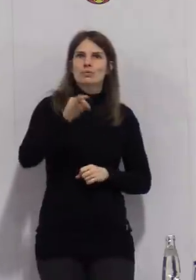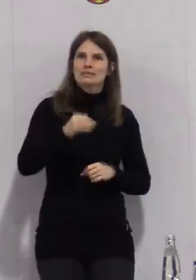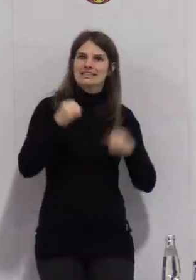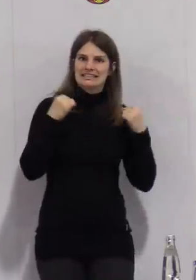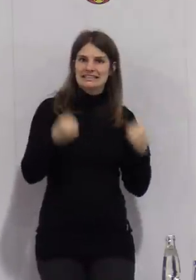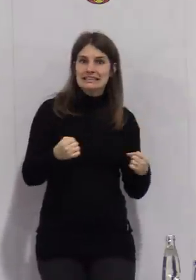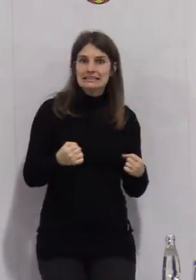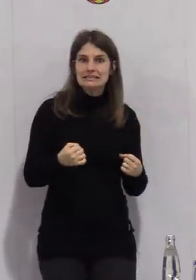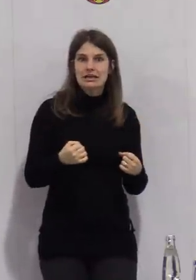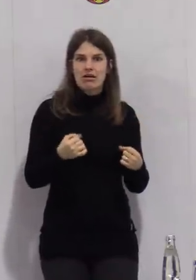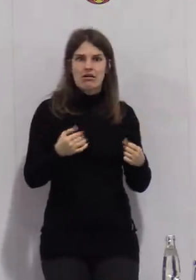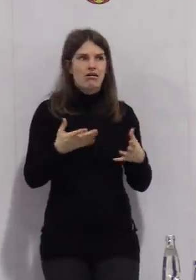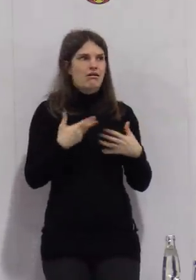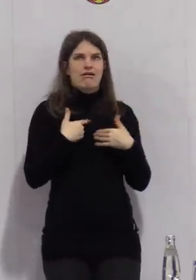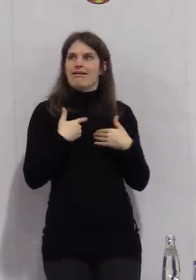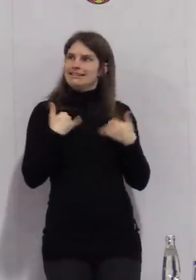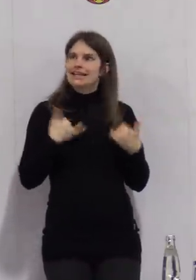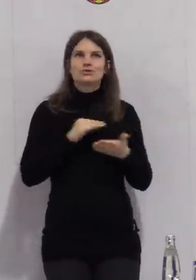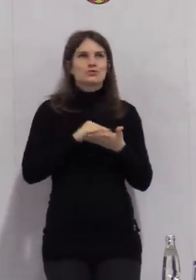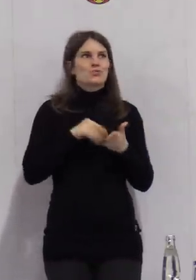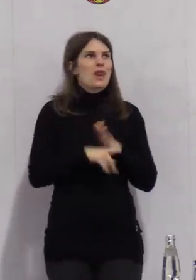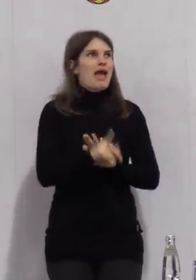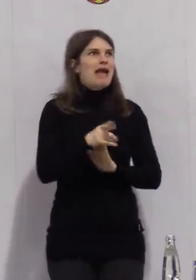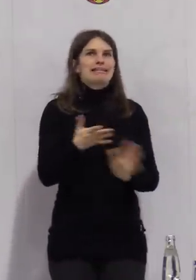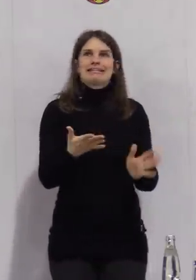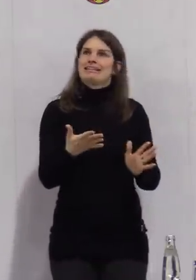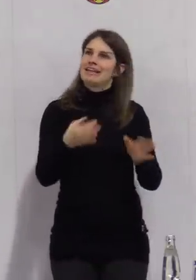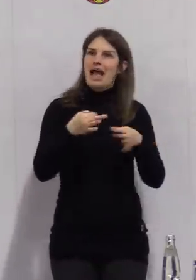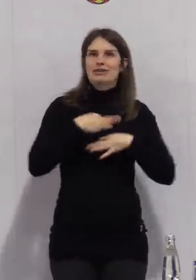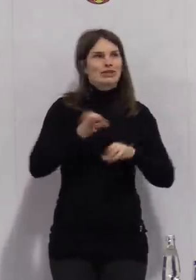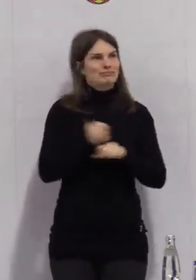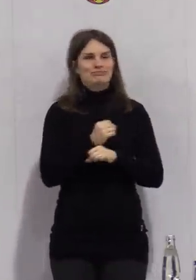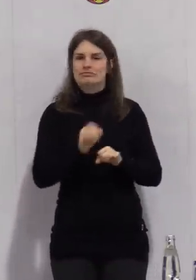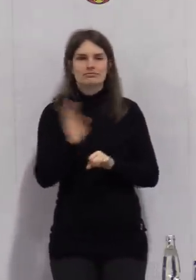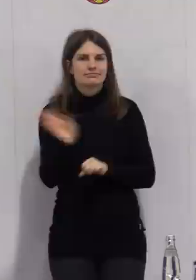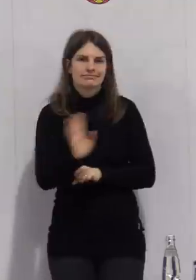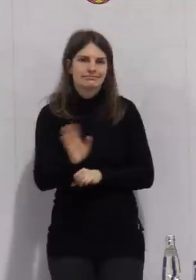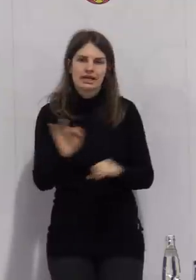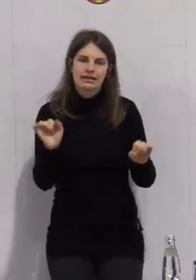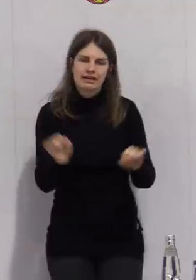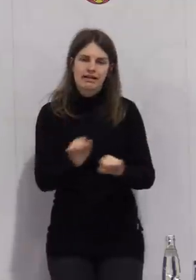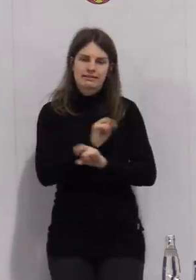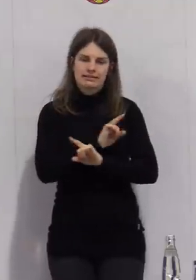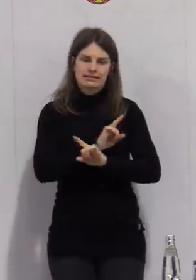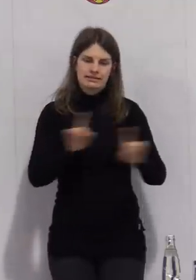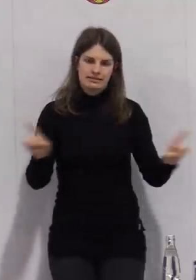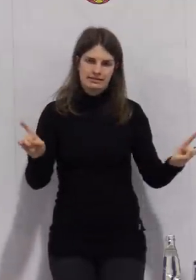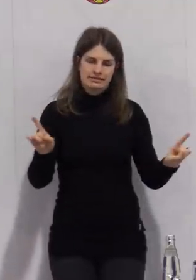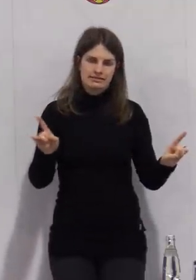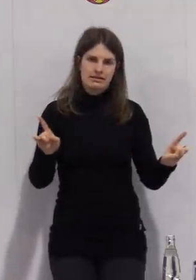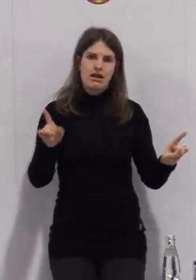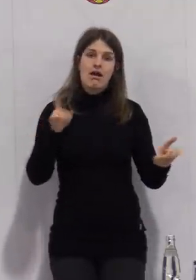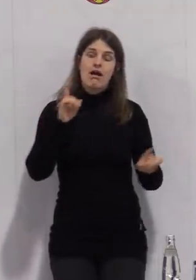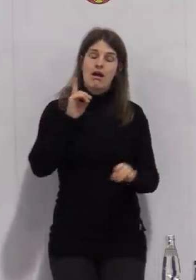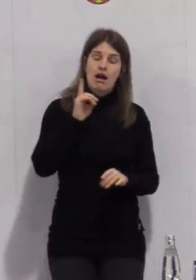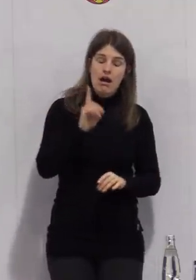wenn ich in der Schule bin, kann ich mich nicht anstecken. Die gibt es sowieso nicht. Aber es ist in Kombination zu,